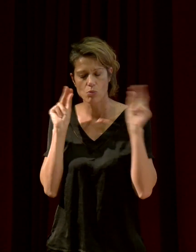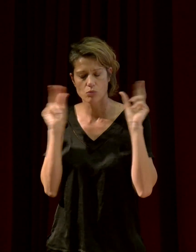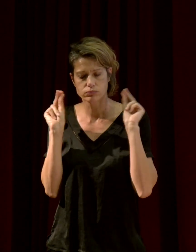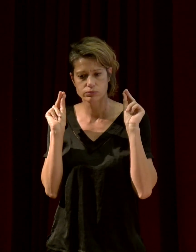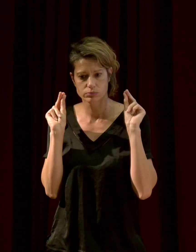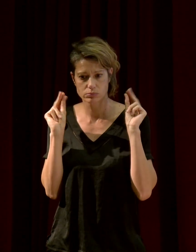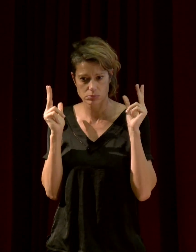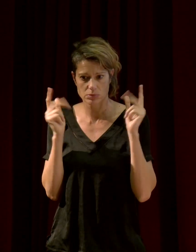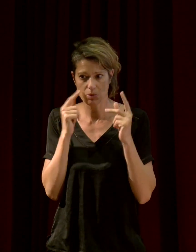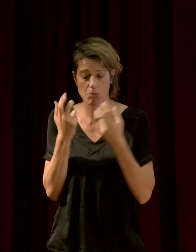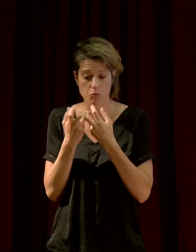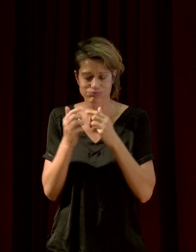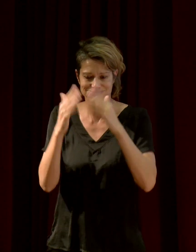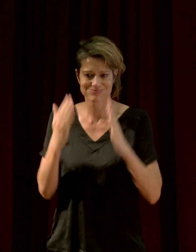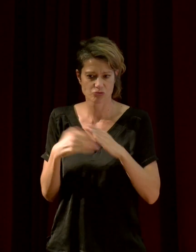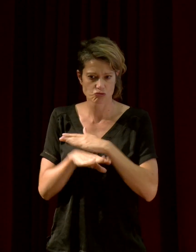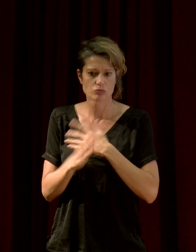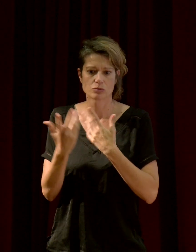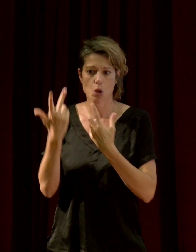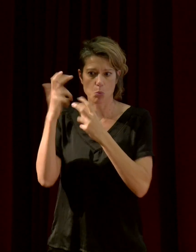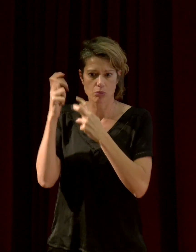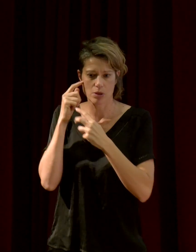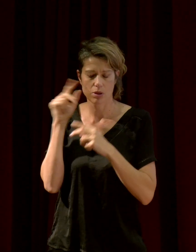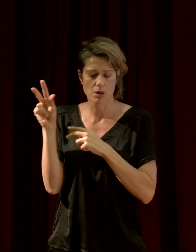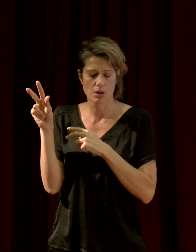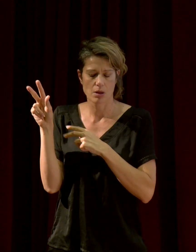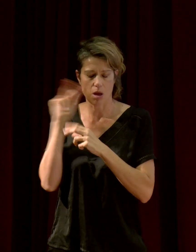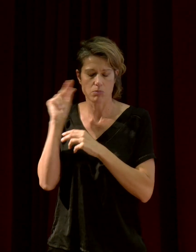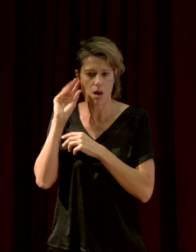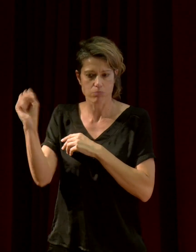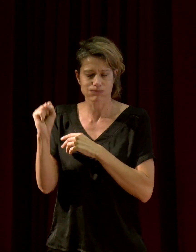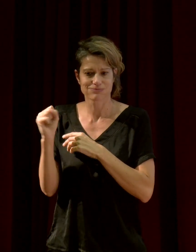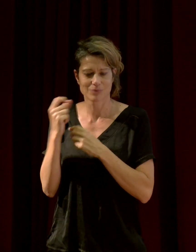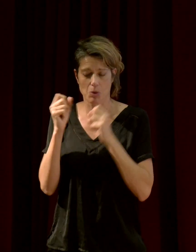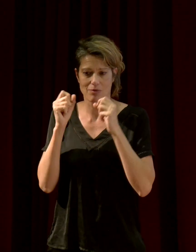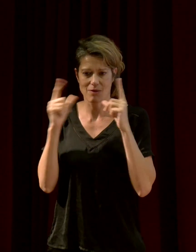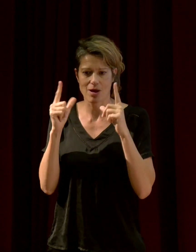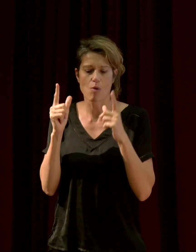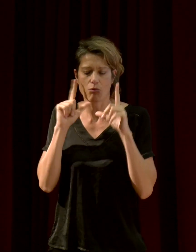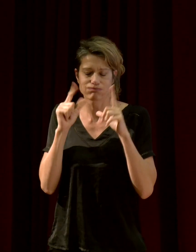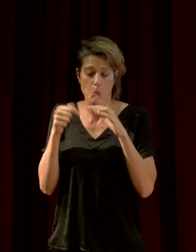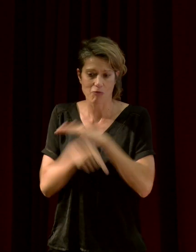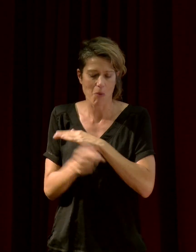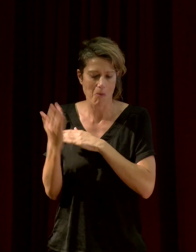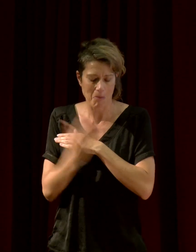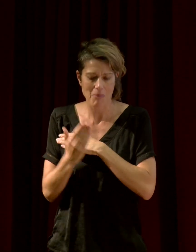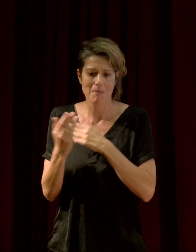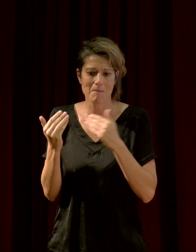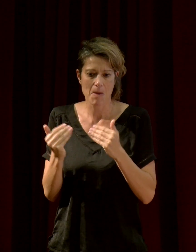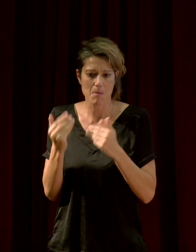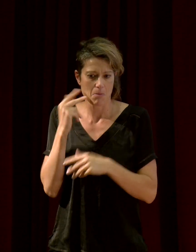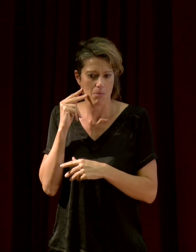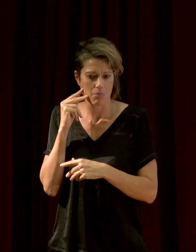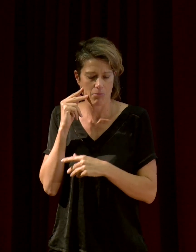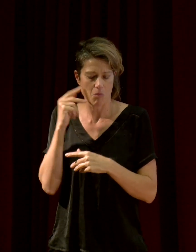chez vous, ça va vous réveiller. Vous n'êtes pas complètement... Enfin, quelquefois, si, mais... On est dans un conseil très profond, mais